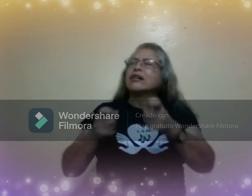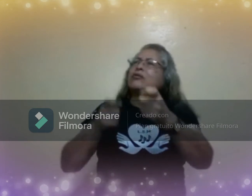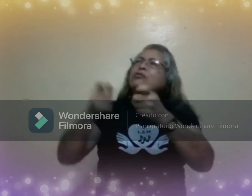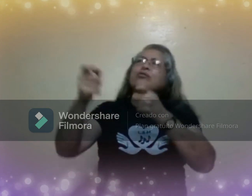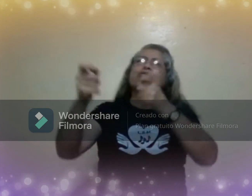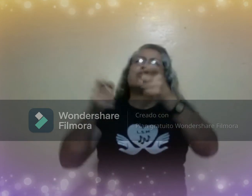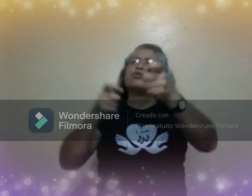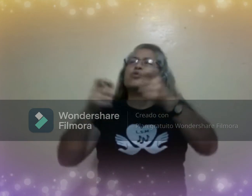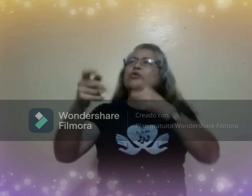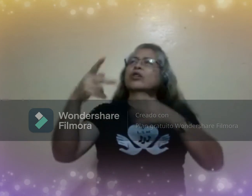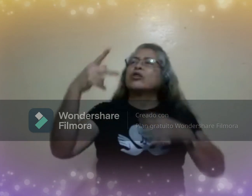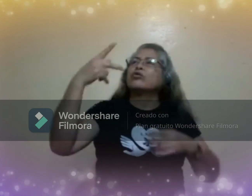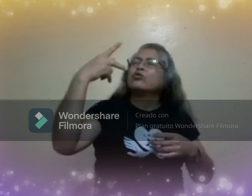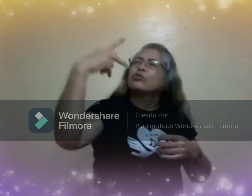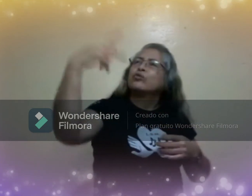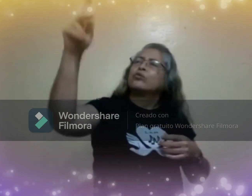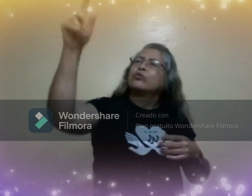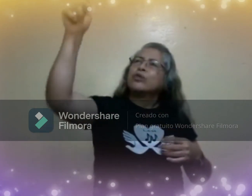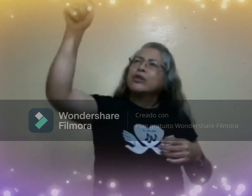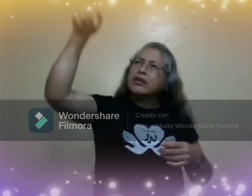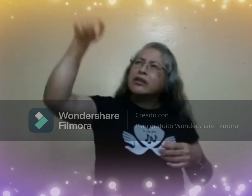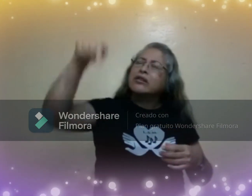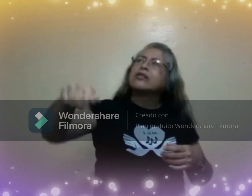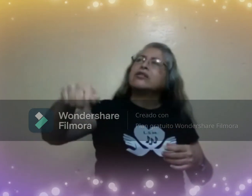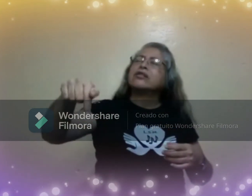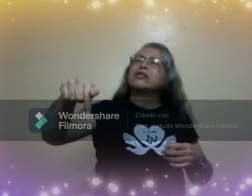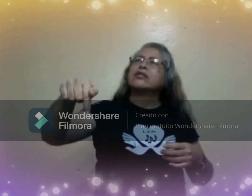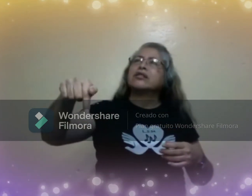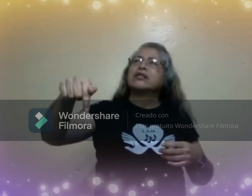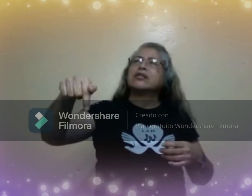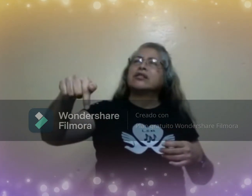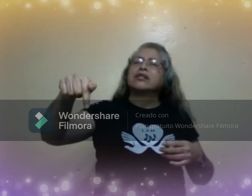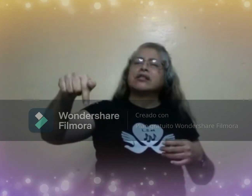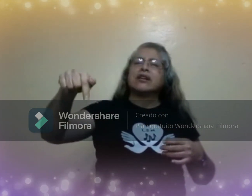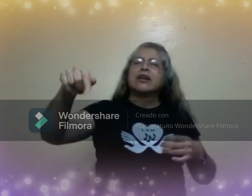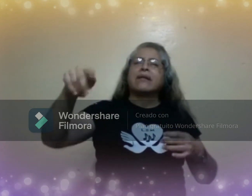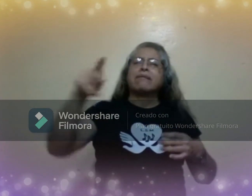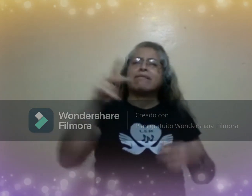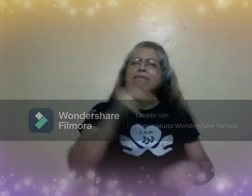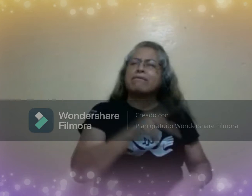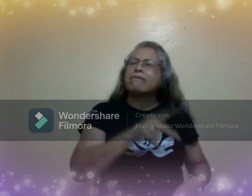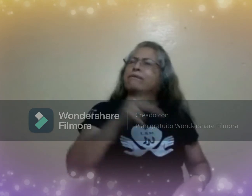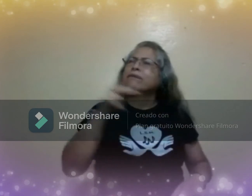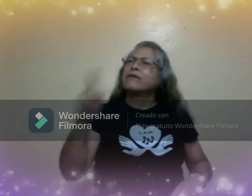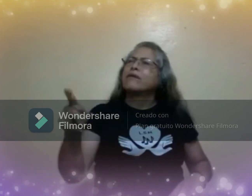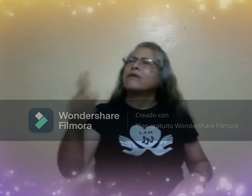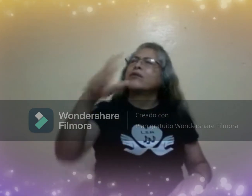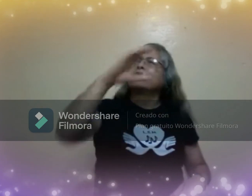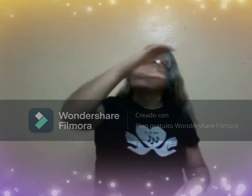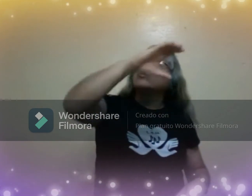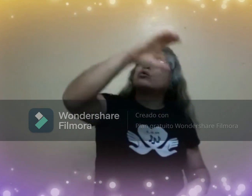Hágase tu voluntad en la tierra como en el cielo